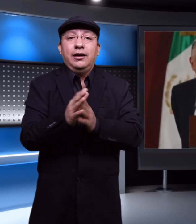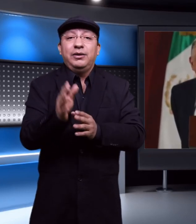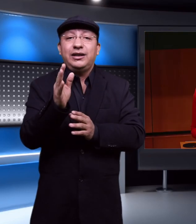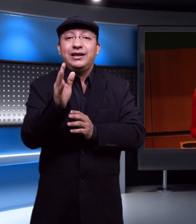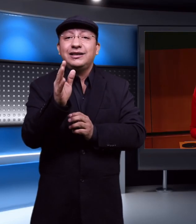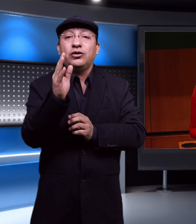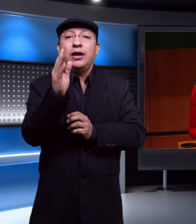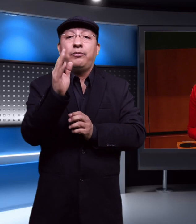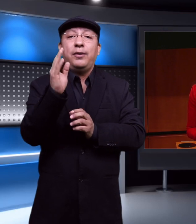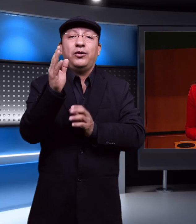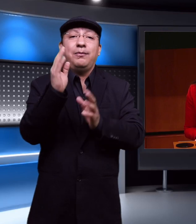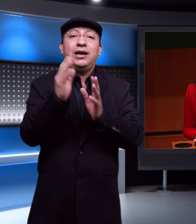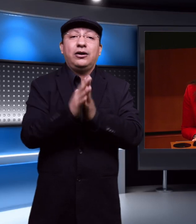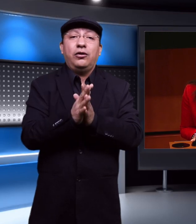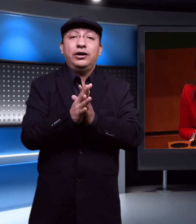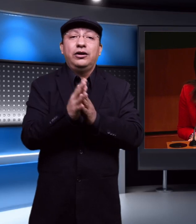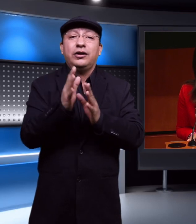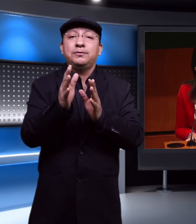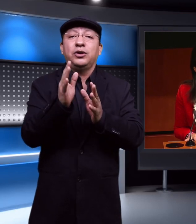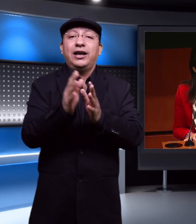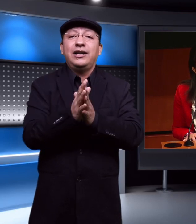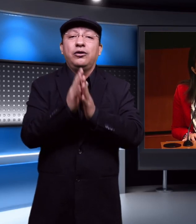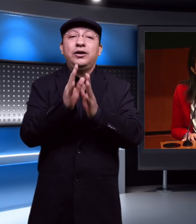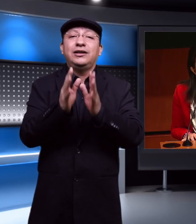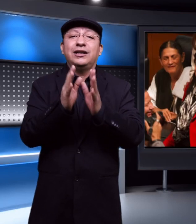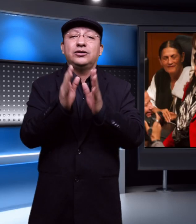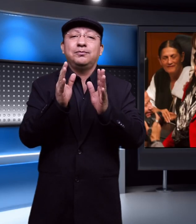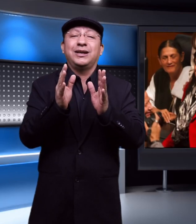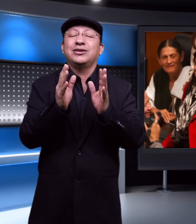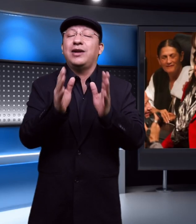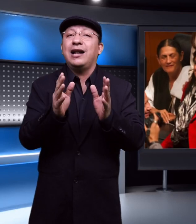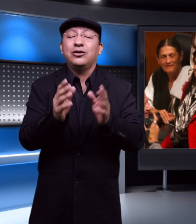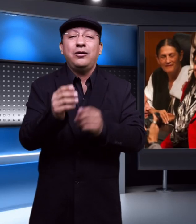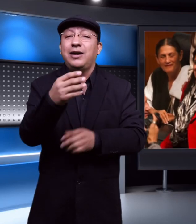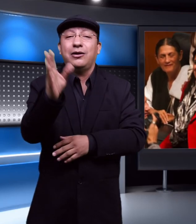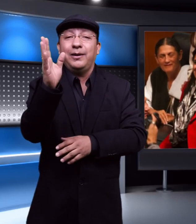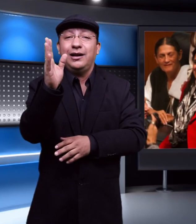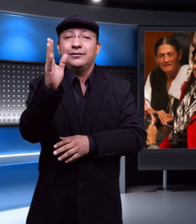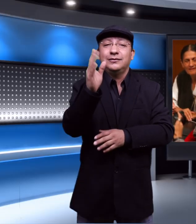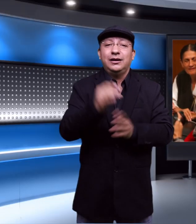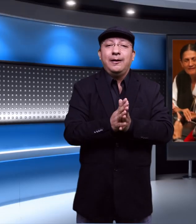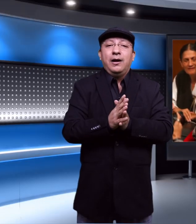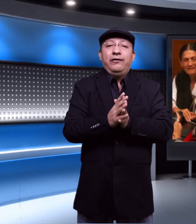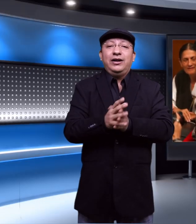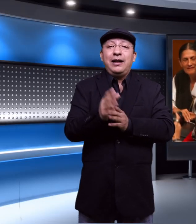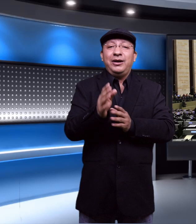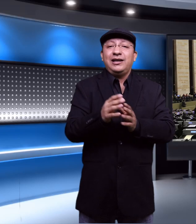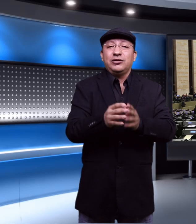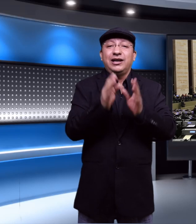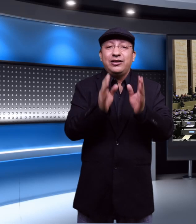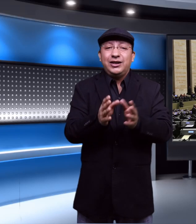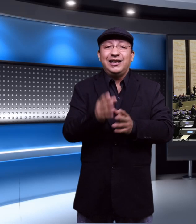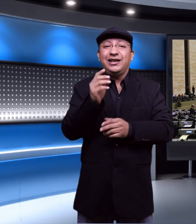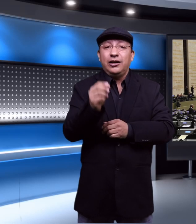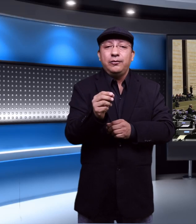Mi interés es con el pueblo de México y no responderé a ningún interés personal. Toda una novela. Finalmente los senadores eligieron